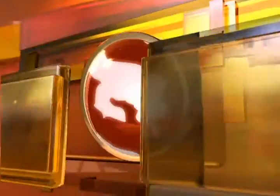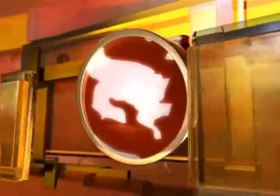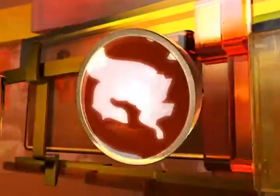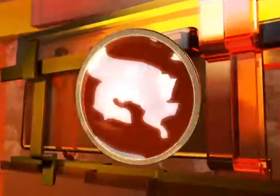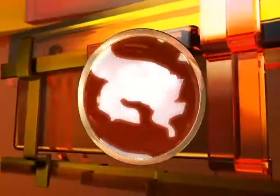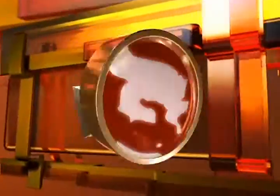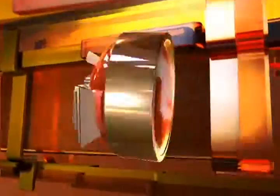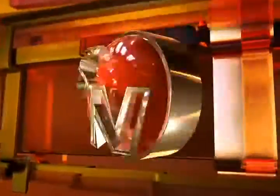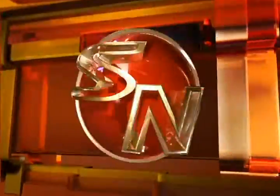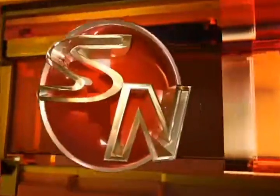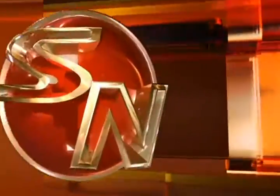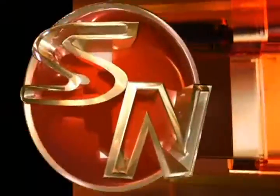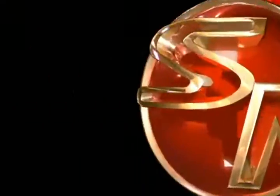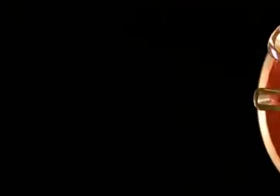La sordas sin equity,